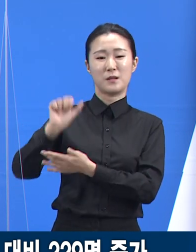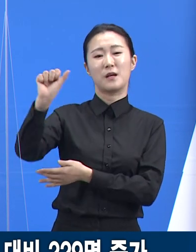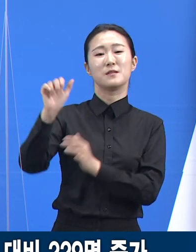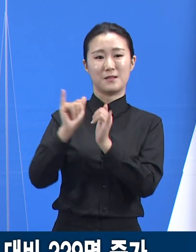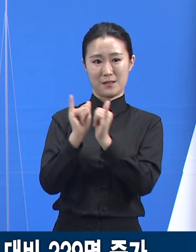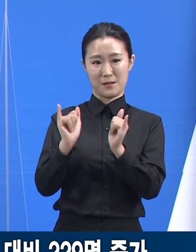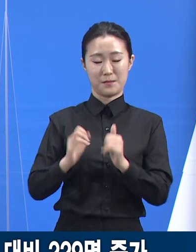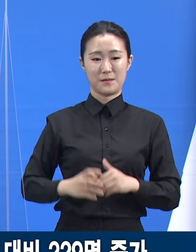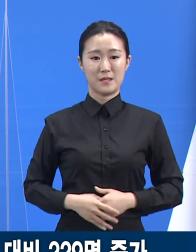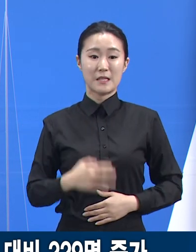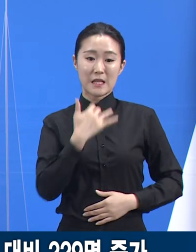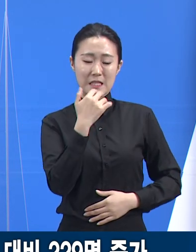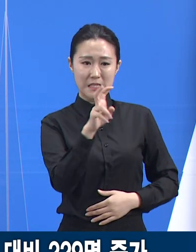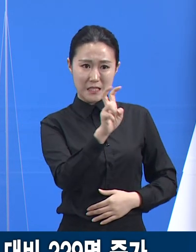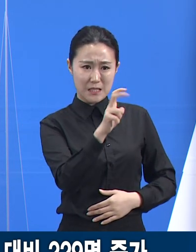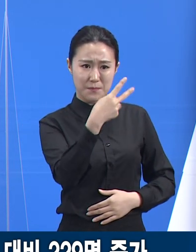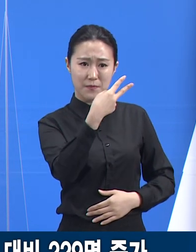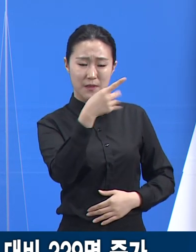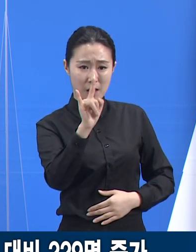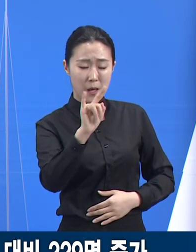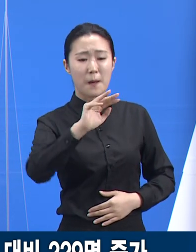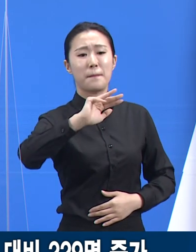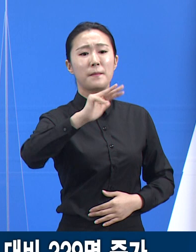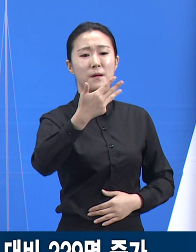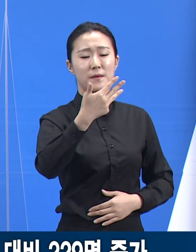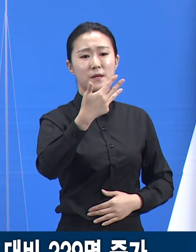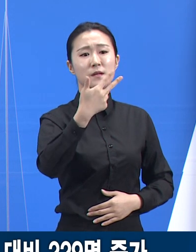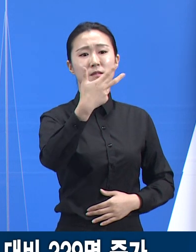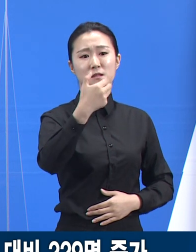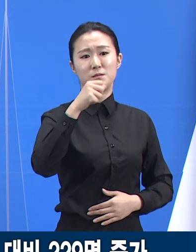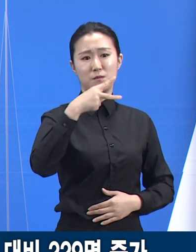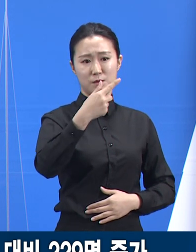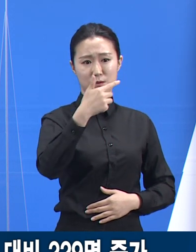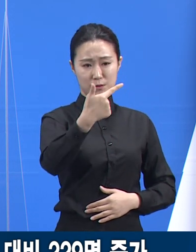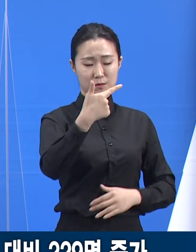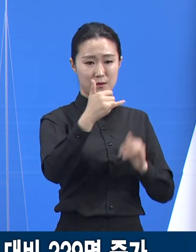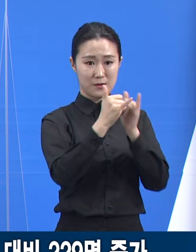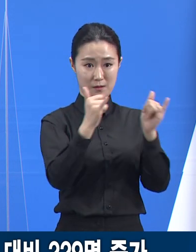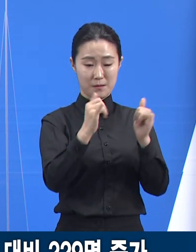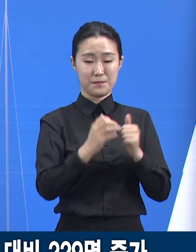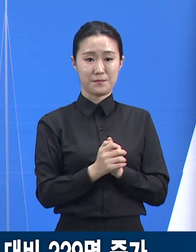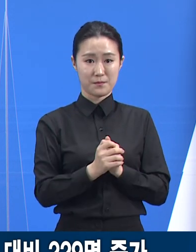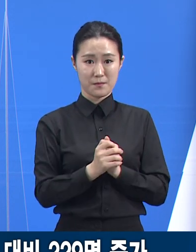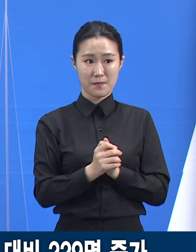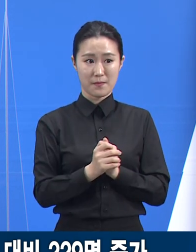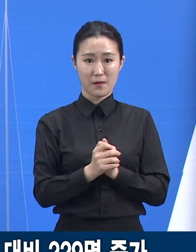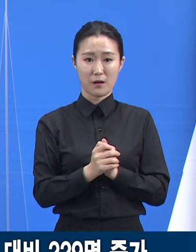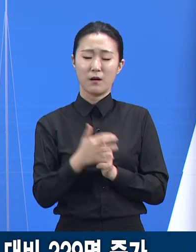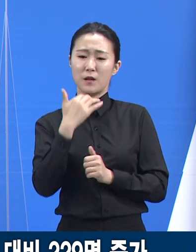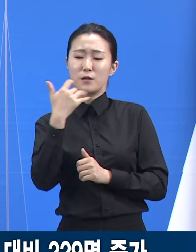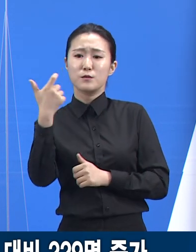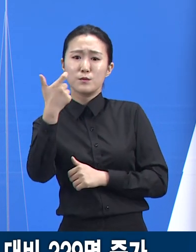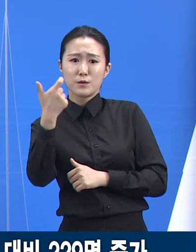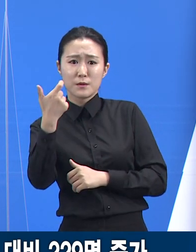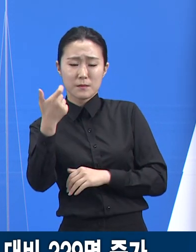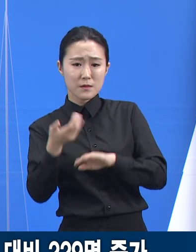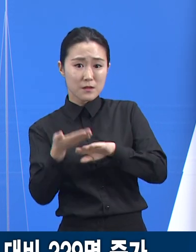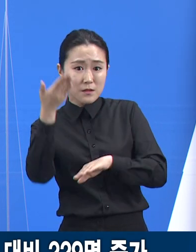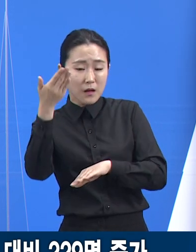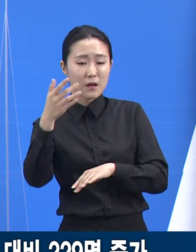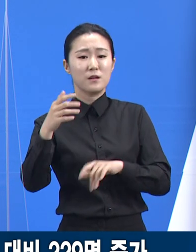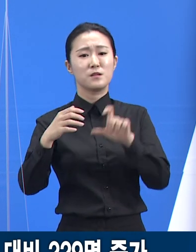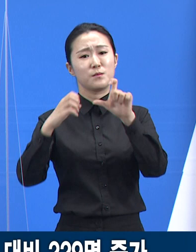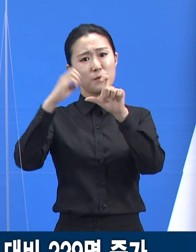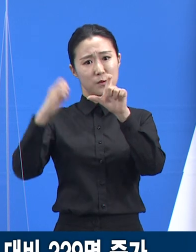20대는 876명으로 전체 확진자의 17%입니다. 반면에 같은 기간 60세 이상 확진자는 15%인